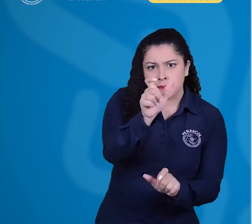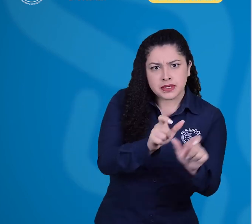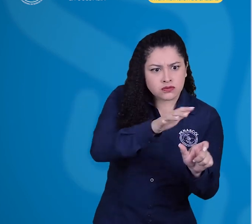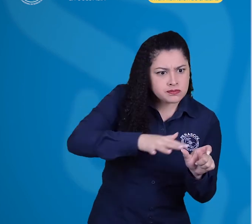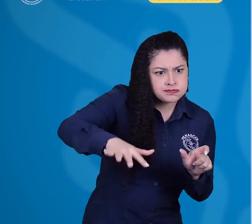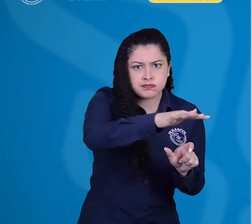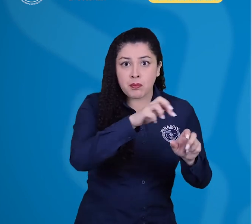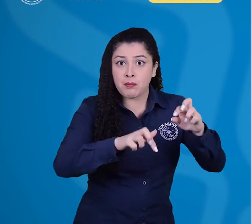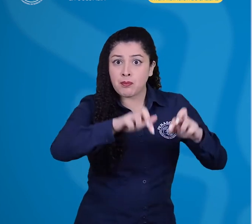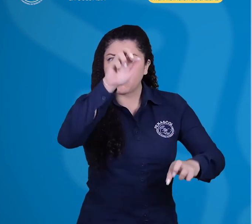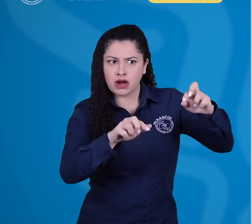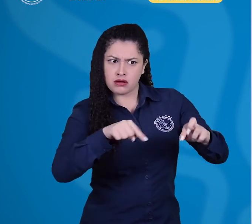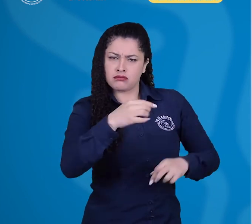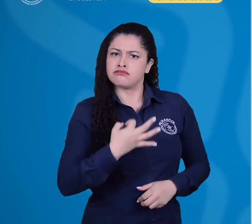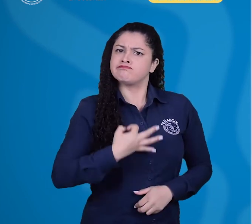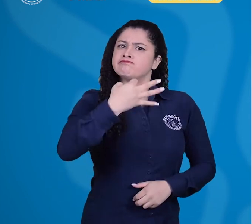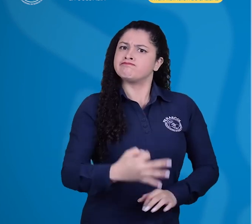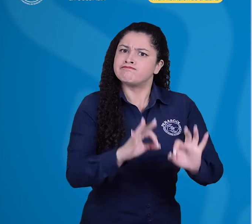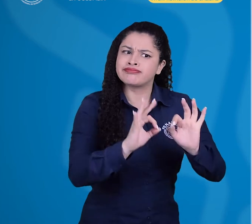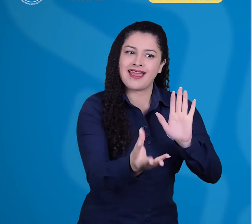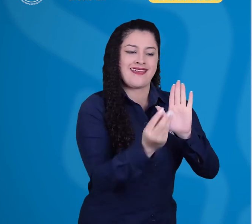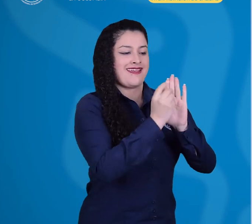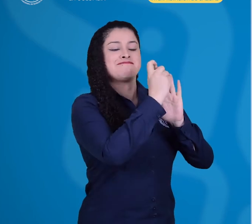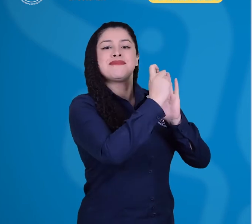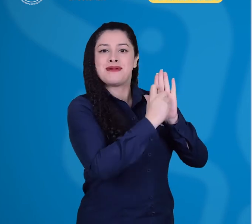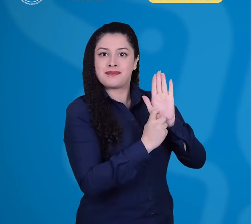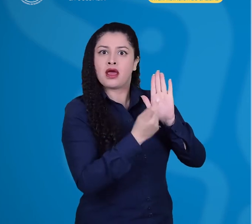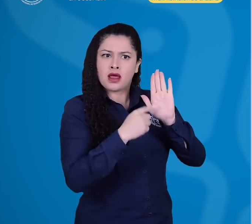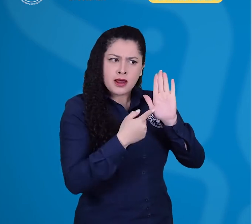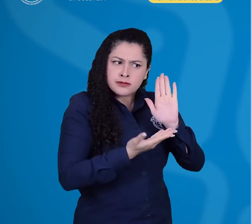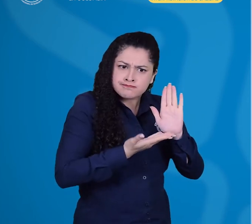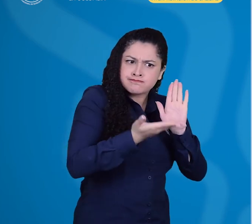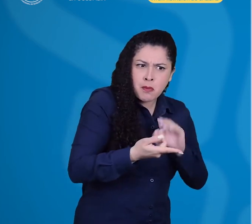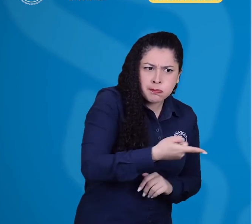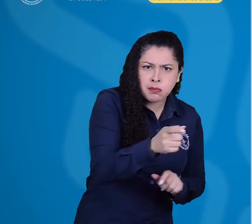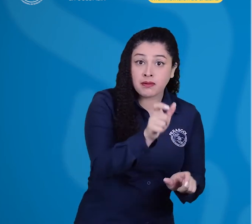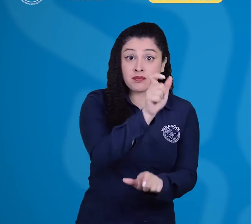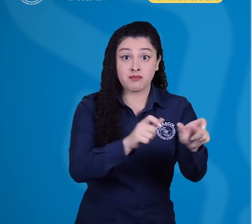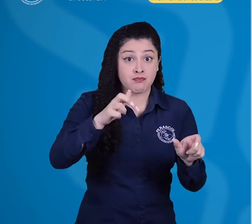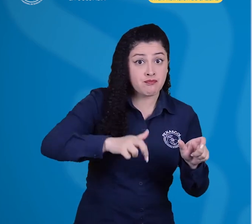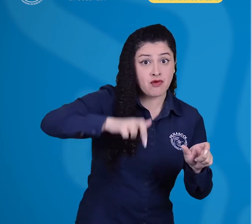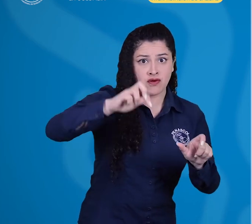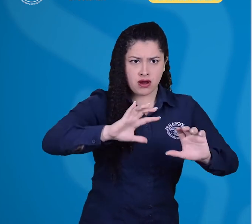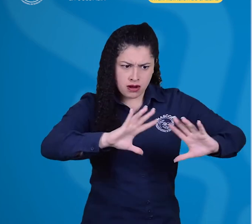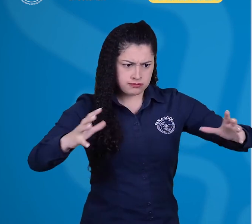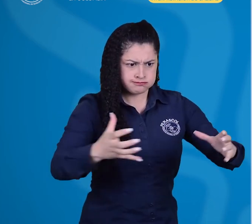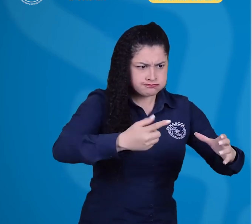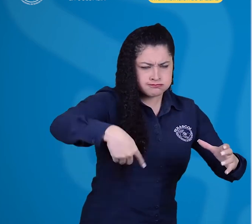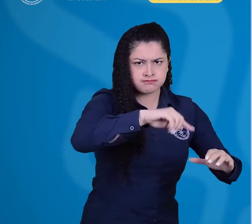ética de una profesión al tiempo que contribuye a la construcción de una conciencia colectiva sobre la misma.